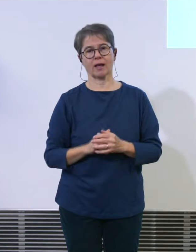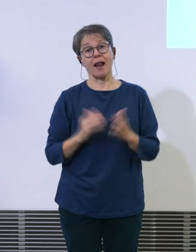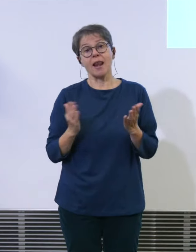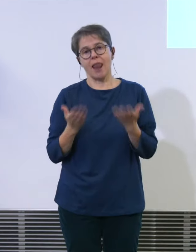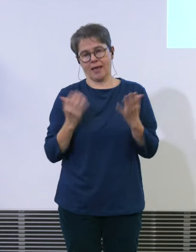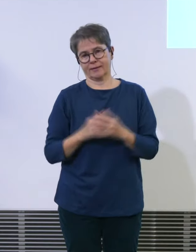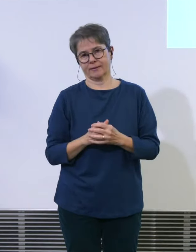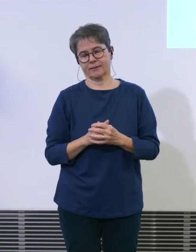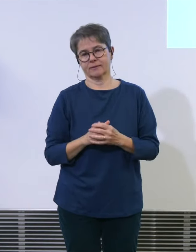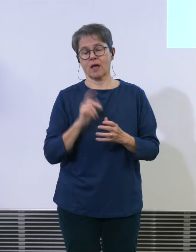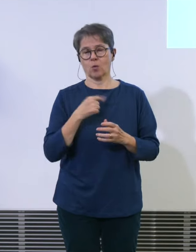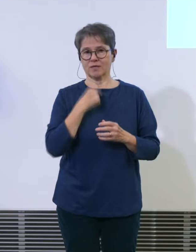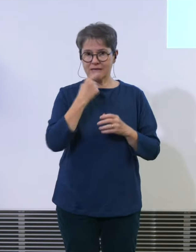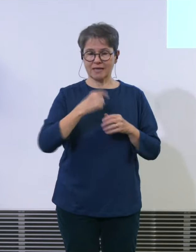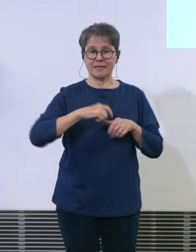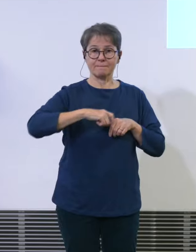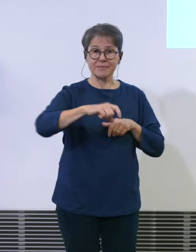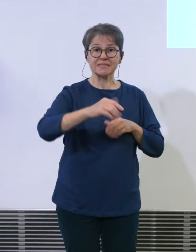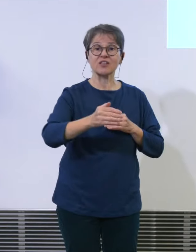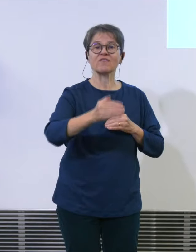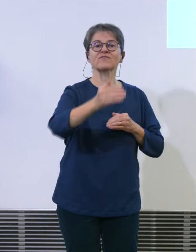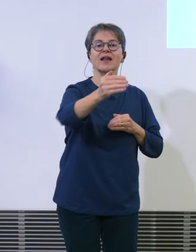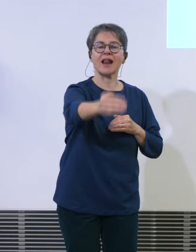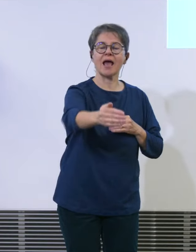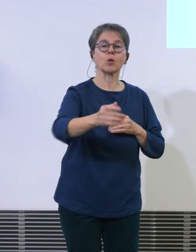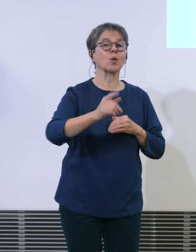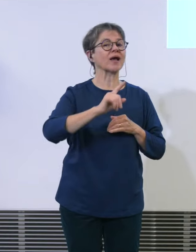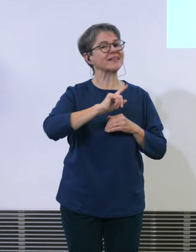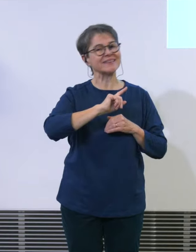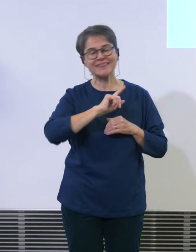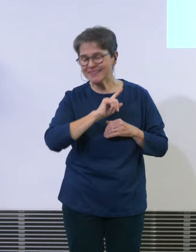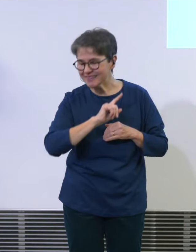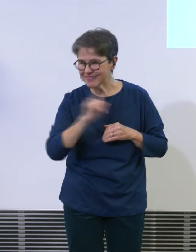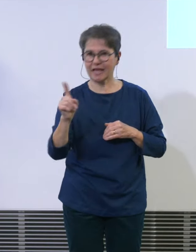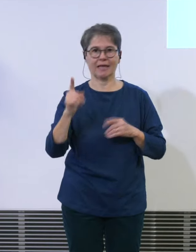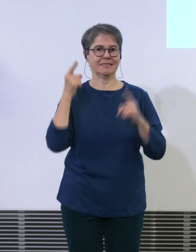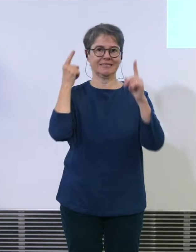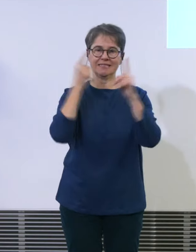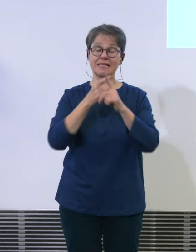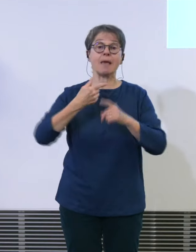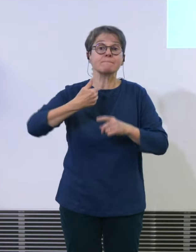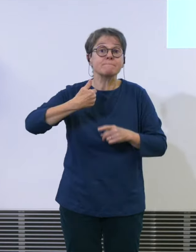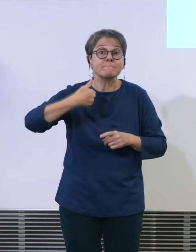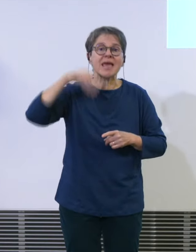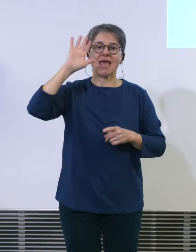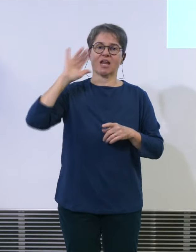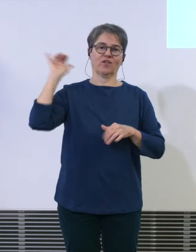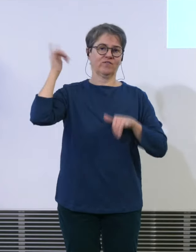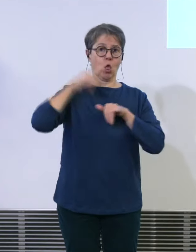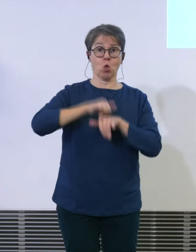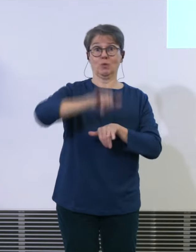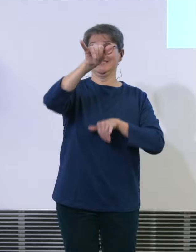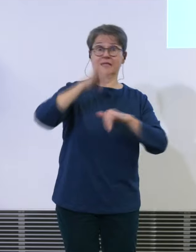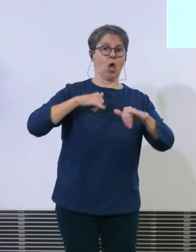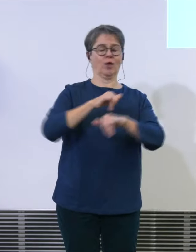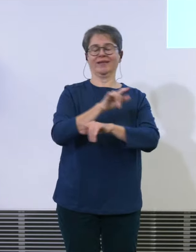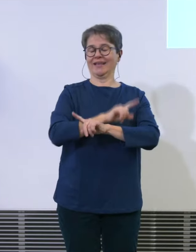Pistenverlängerungen sind kein Kapazitätsausbau Pistenverlängerungen ändern nichts am heutigen Betriebsreglement